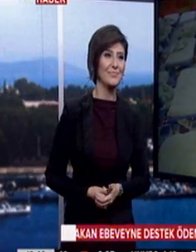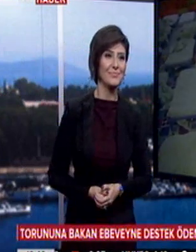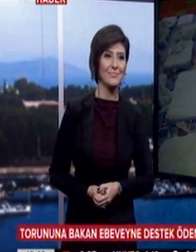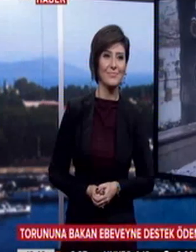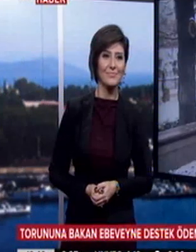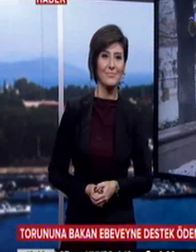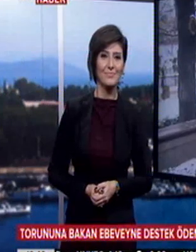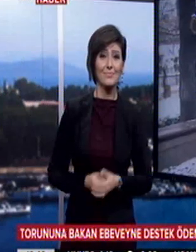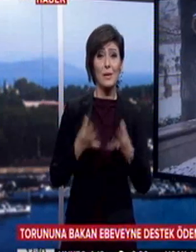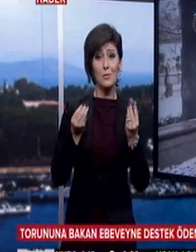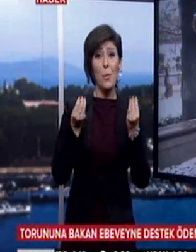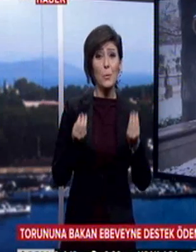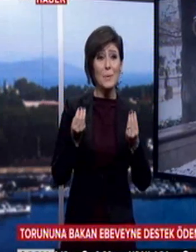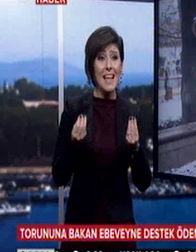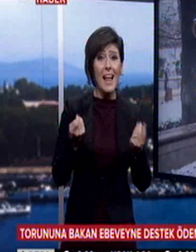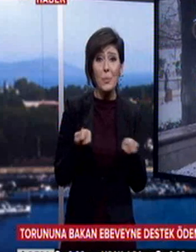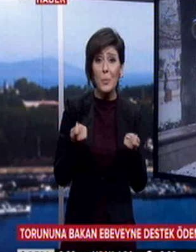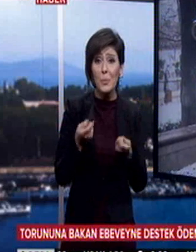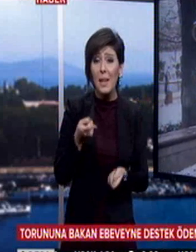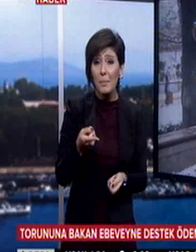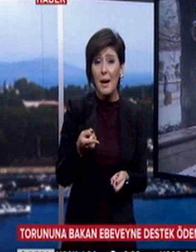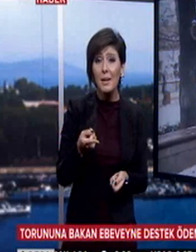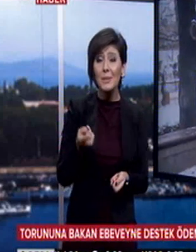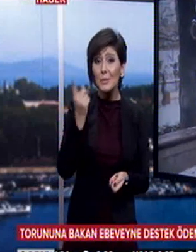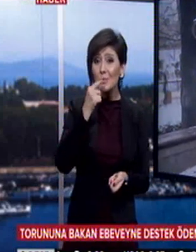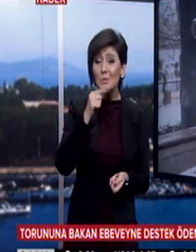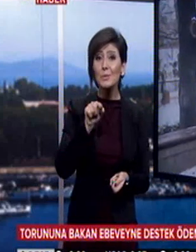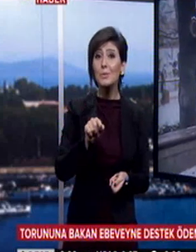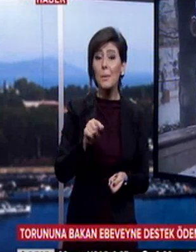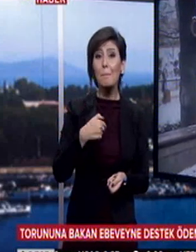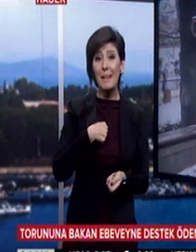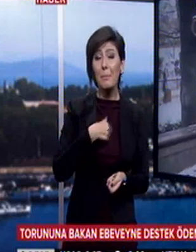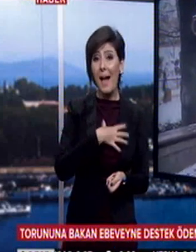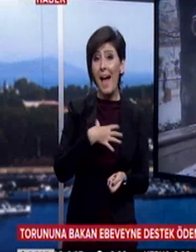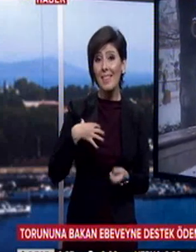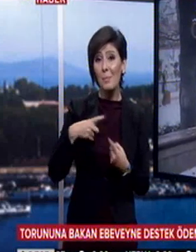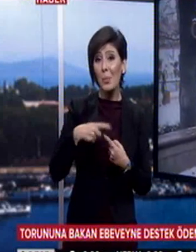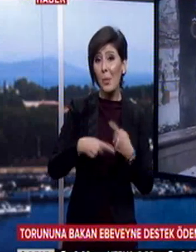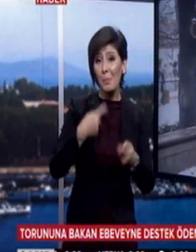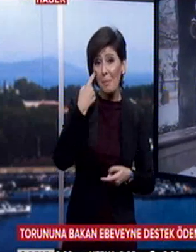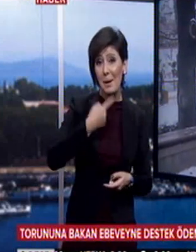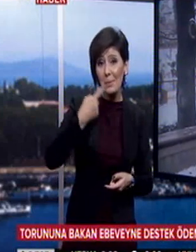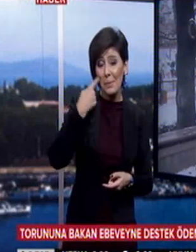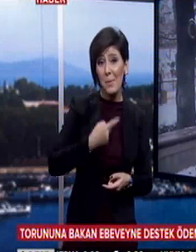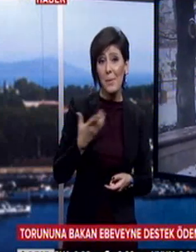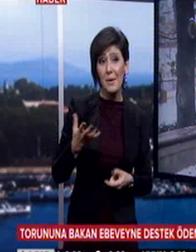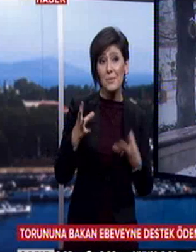Çok güzel bir uygulama bu. Çünkü benim de annem toruna bakıyor. Onun için çok güzel olacak.